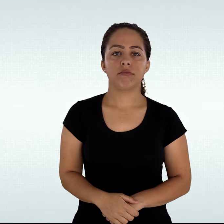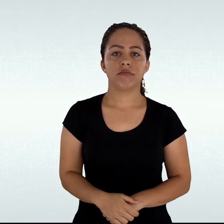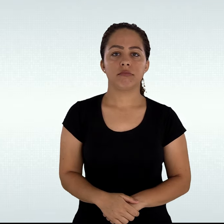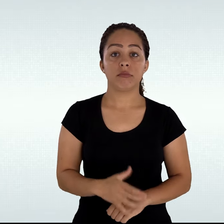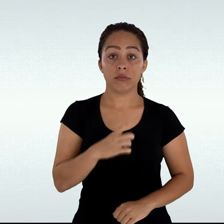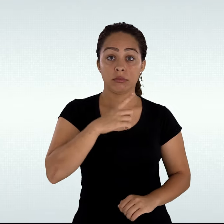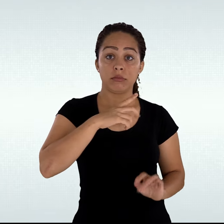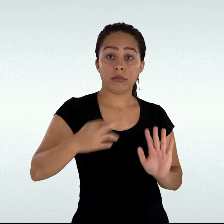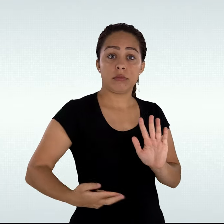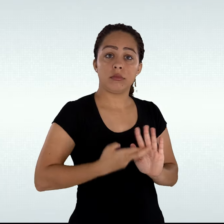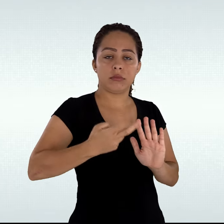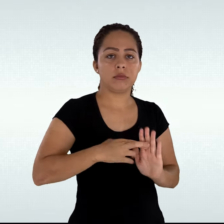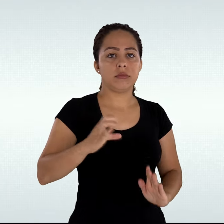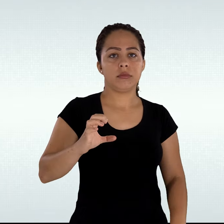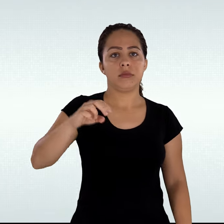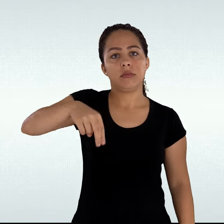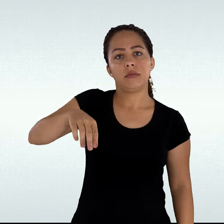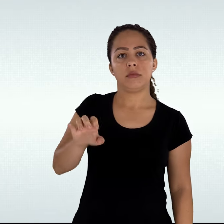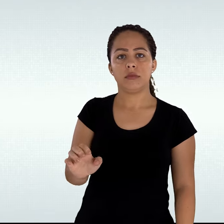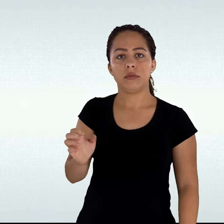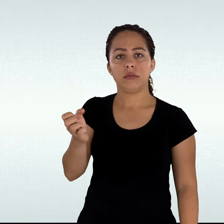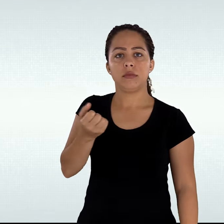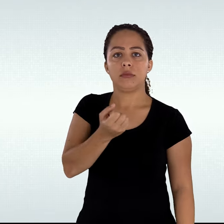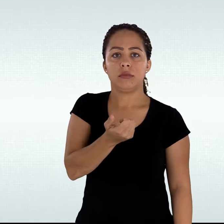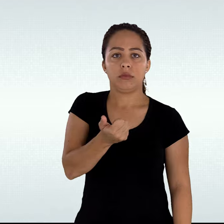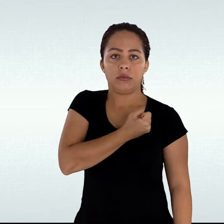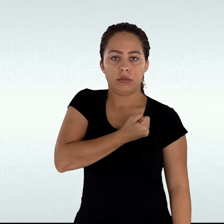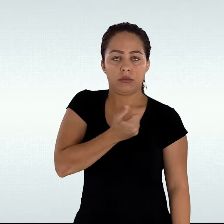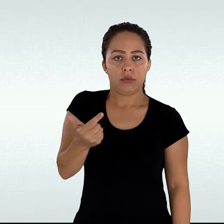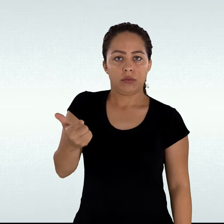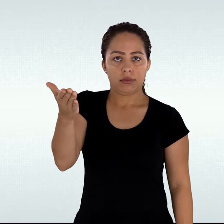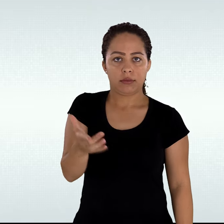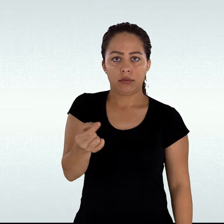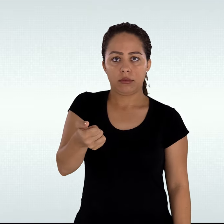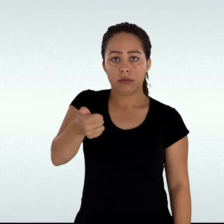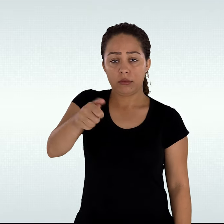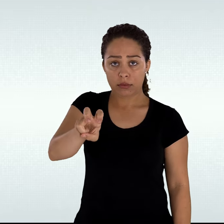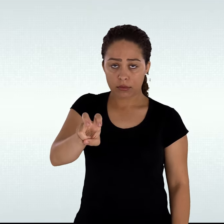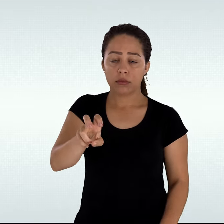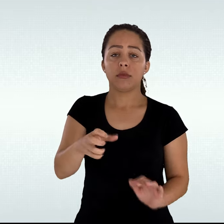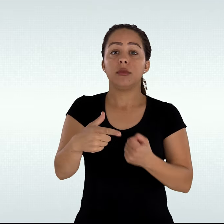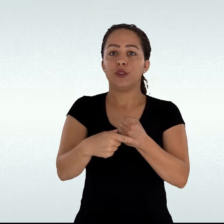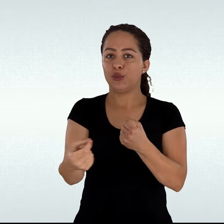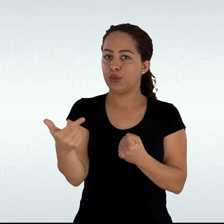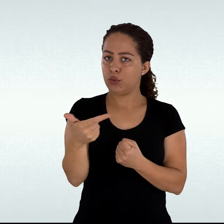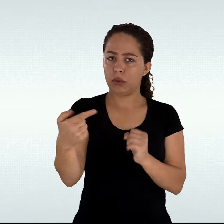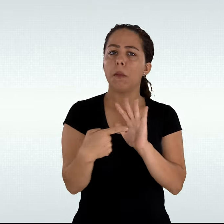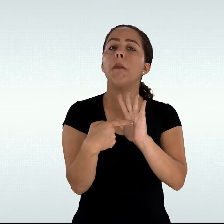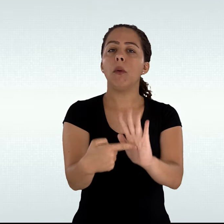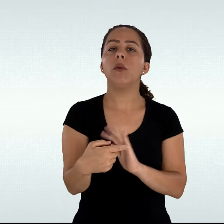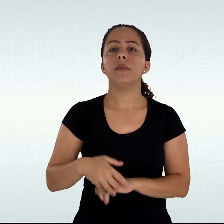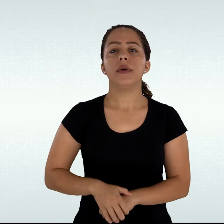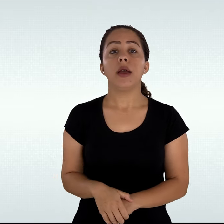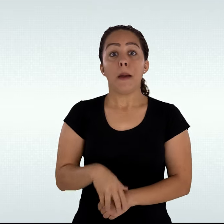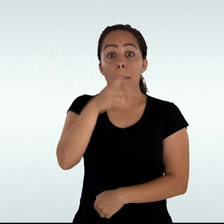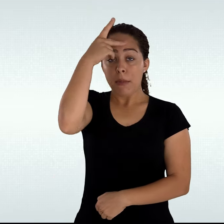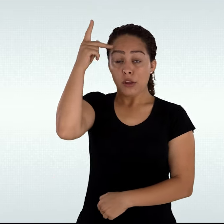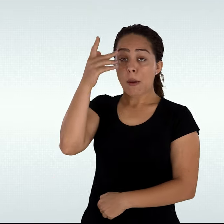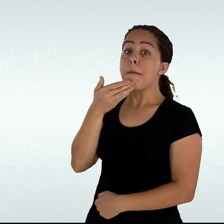Conforme a resolução CNE 12 barra 2015 Artigo 2º Deve ser garantido